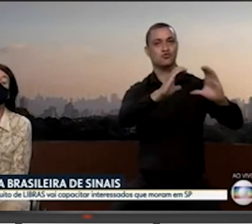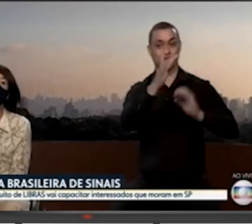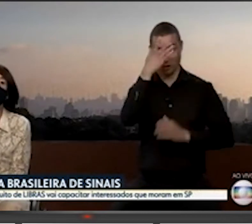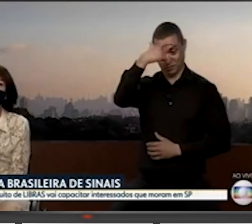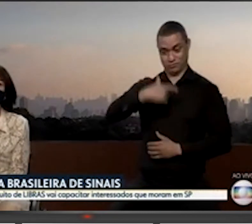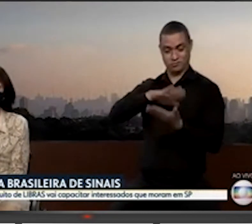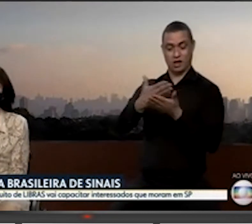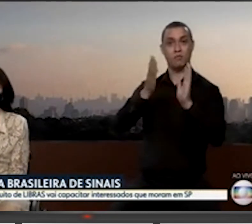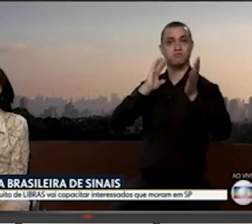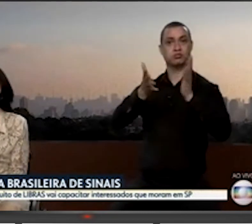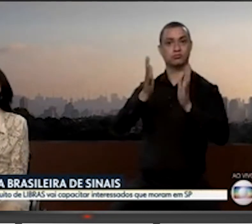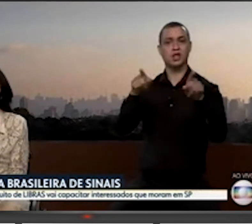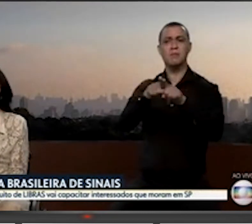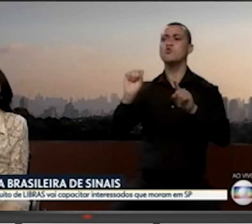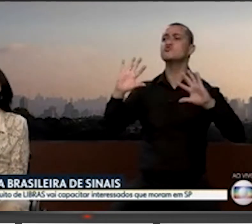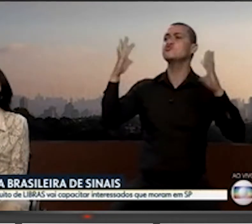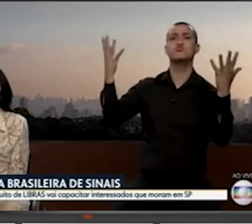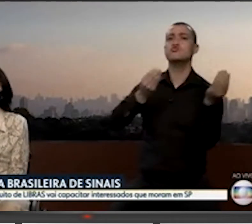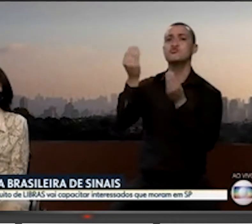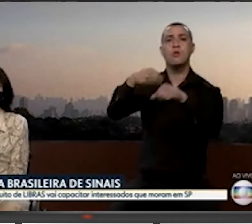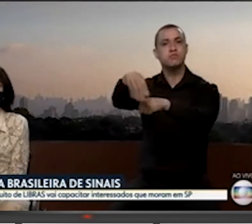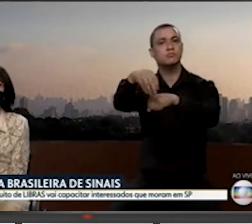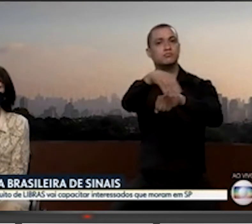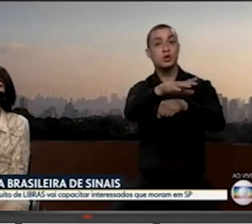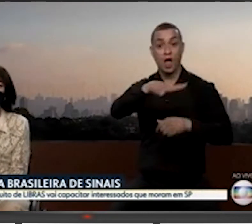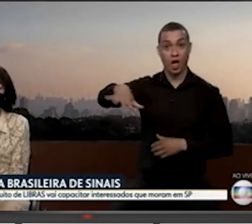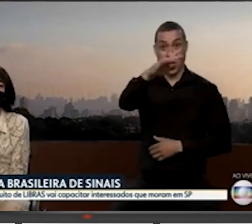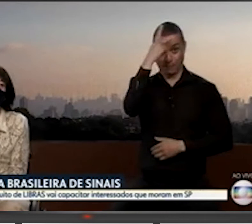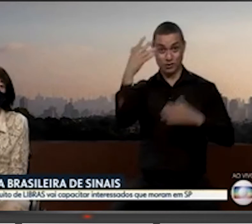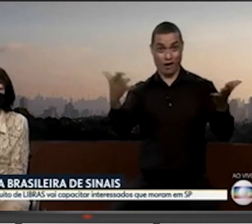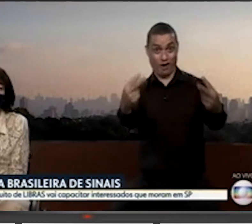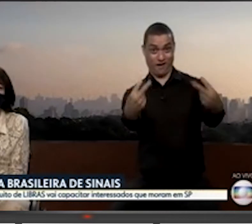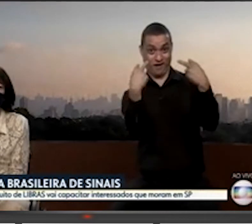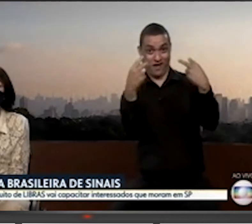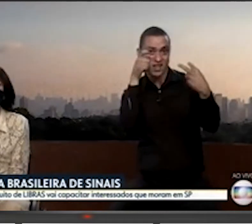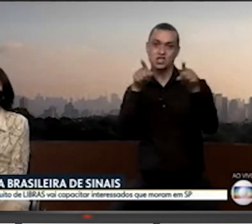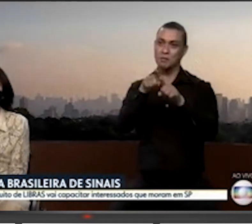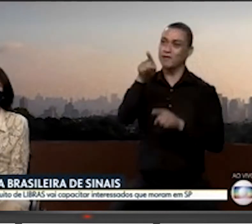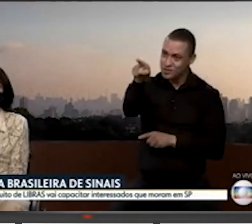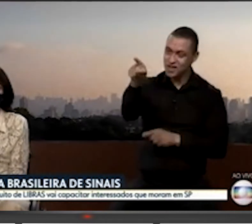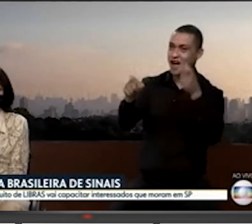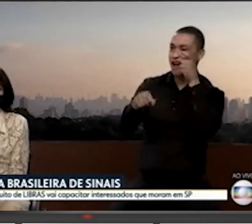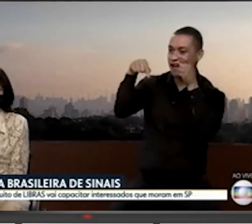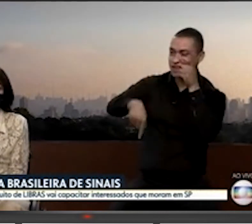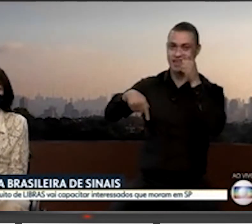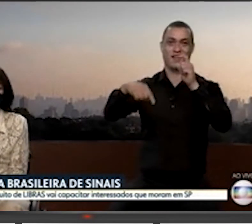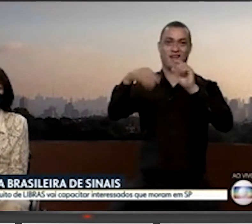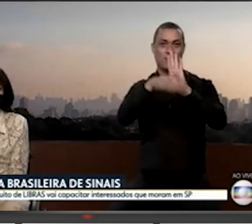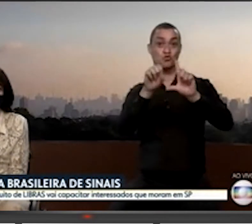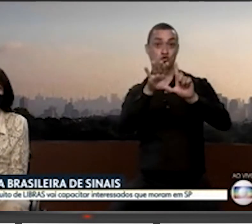alguém que diga exatamente o que está acontecendo, para as pessoas que estão agora nos assistindo, assistindo você, assistindo essa programação que começa bem cedo,